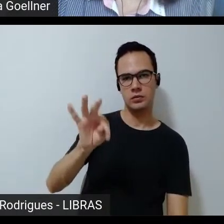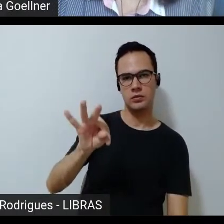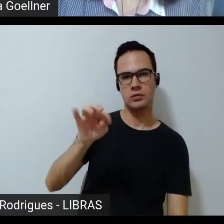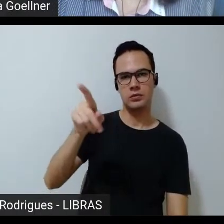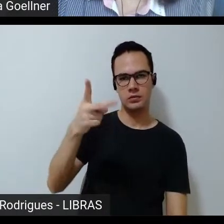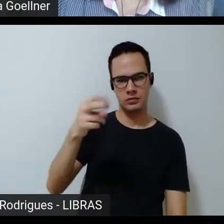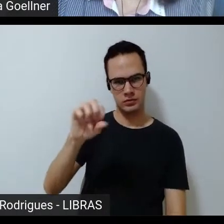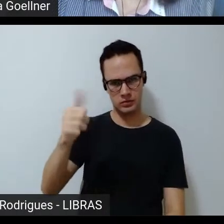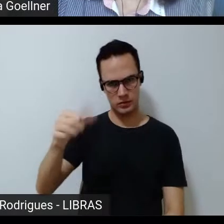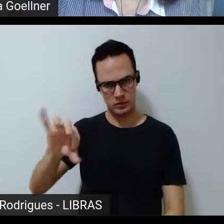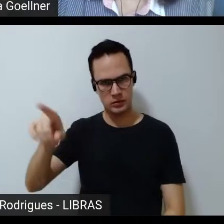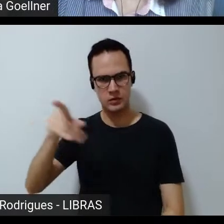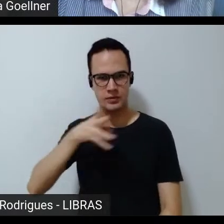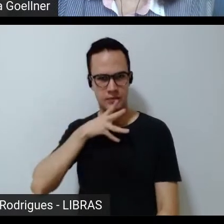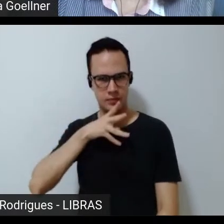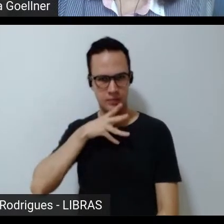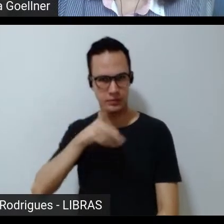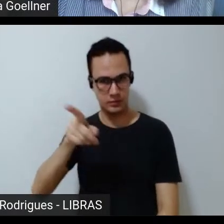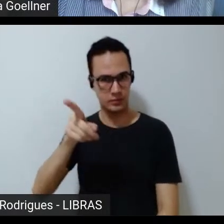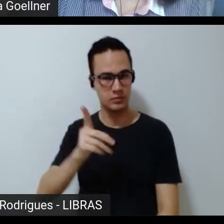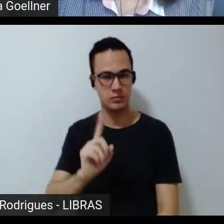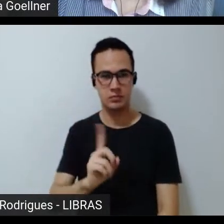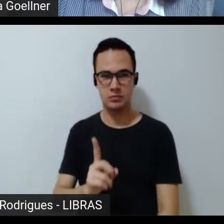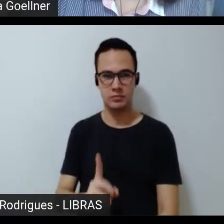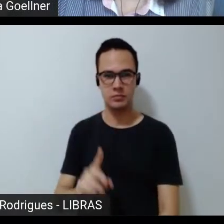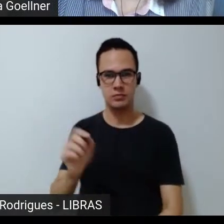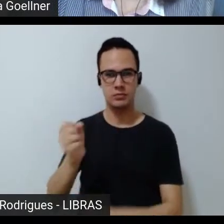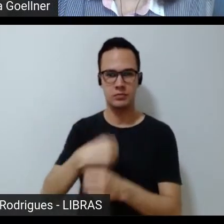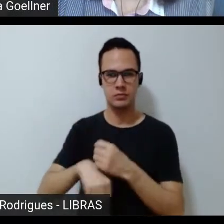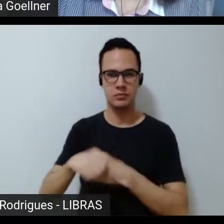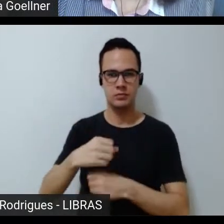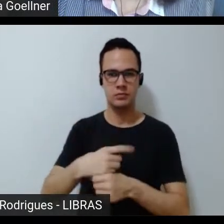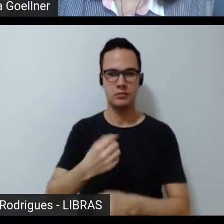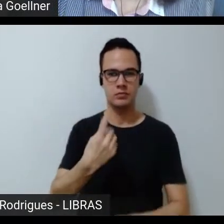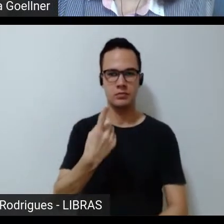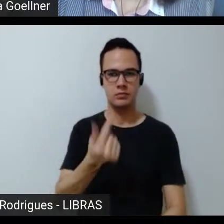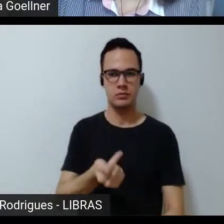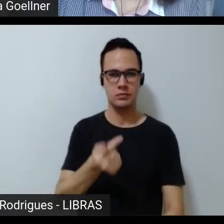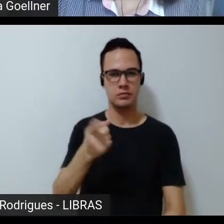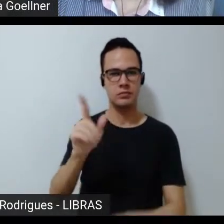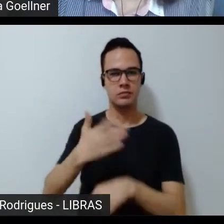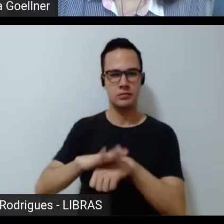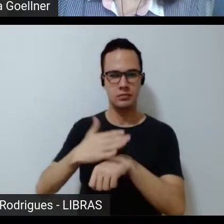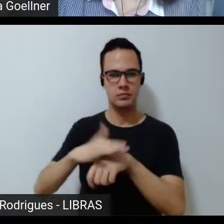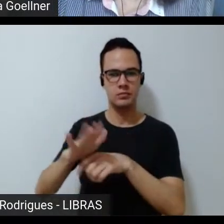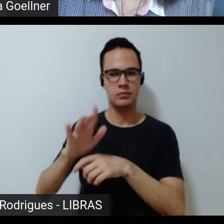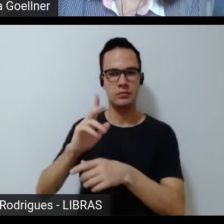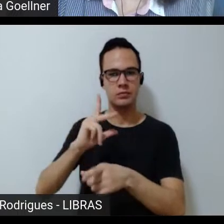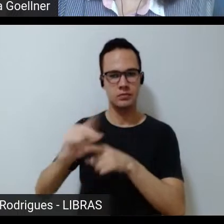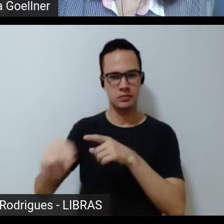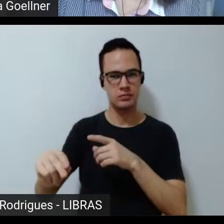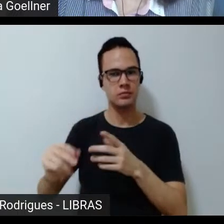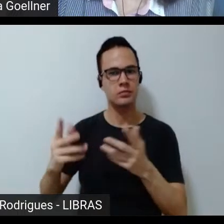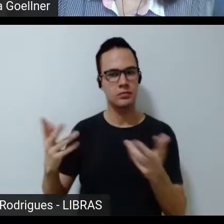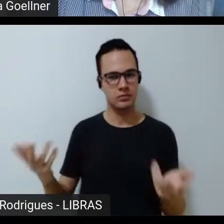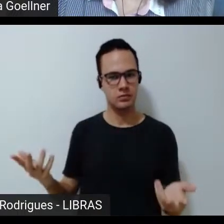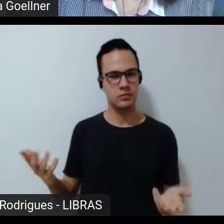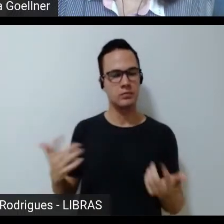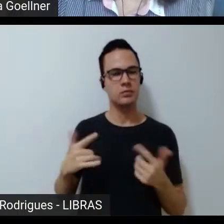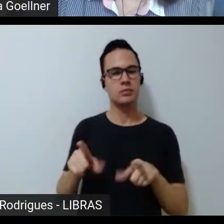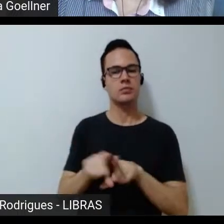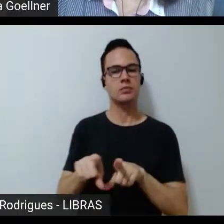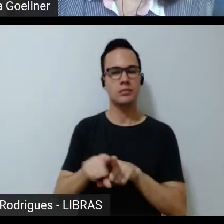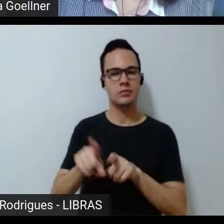sabe sobre isso? Campeã mundial em 2017 treinadora campeã mundial foi inclusive